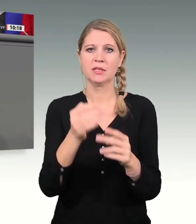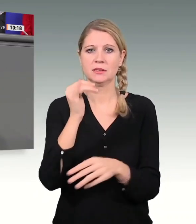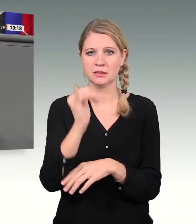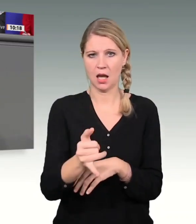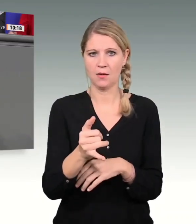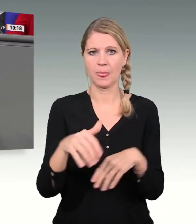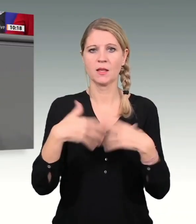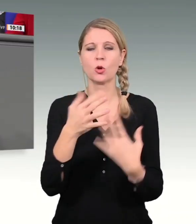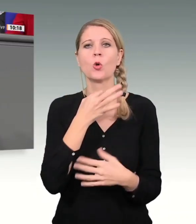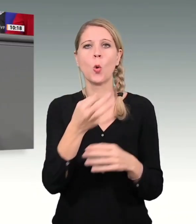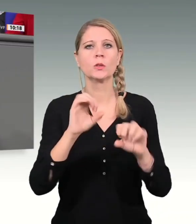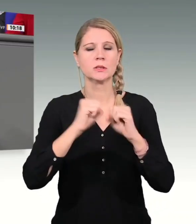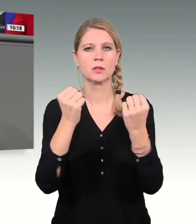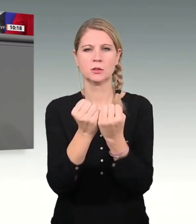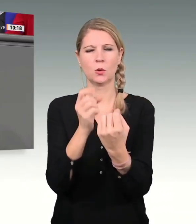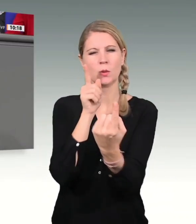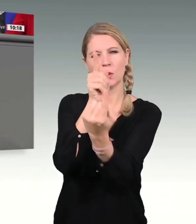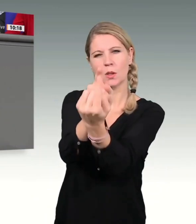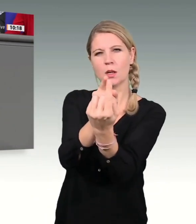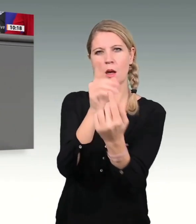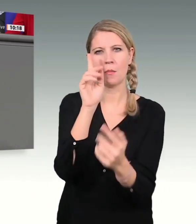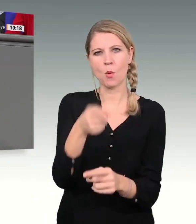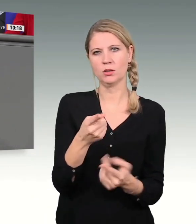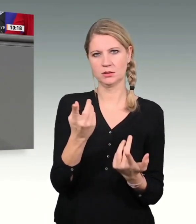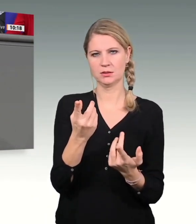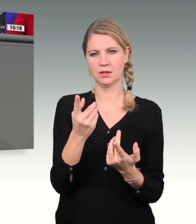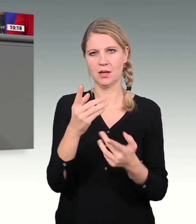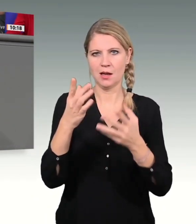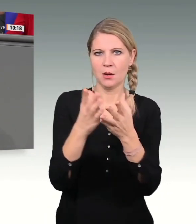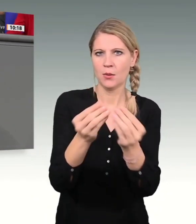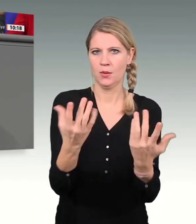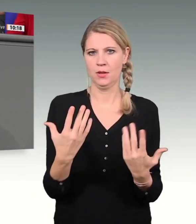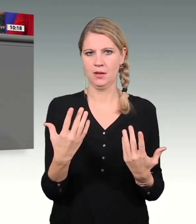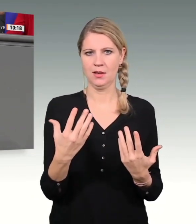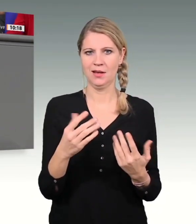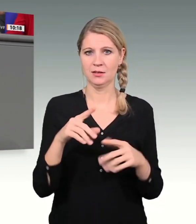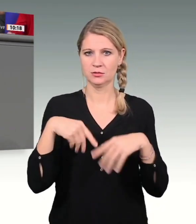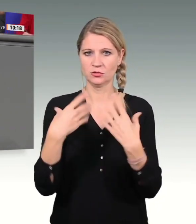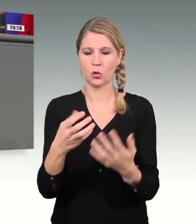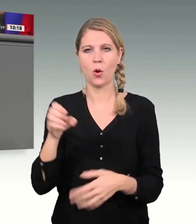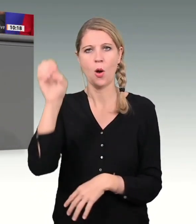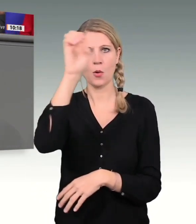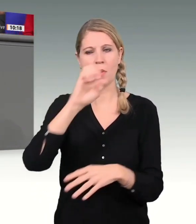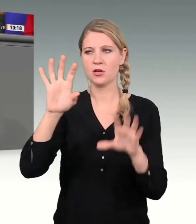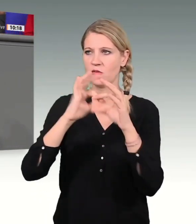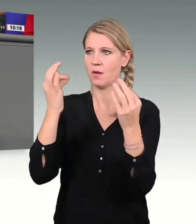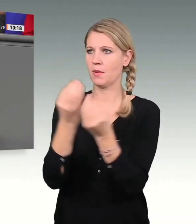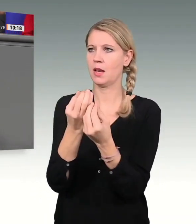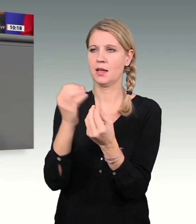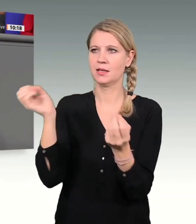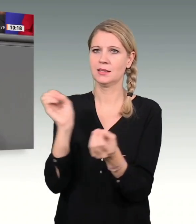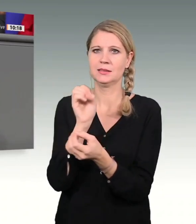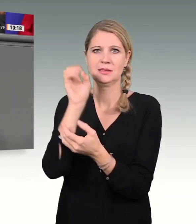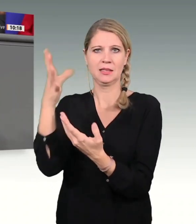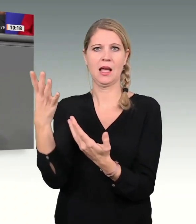Notsituation gerichtet sein müssen. Verheerend ist aus meiner Sicht auch die Signalwirkung an unsere europäische Familie. Wie sollen wir